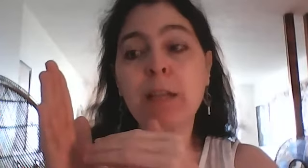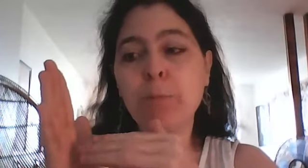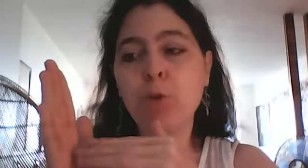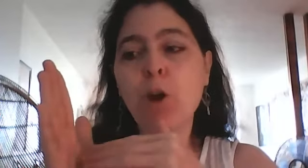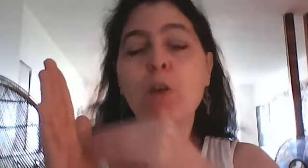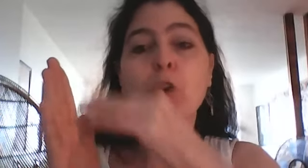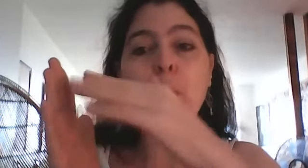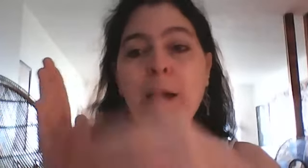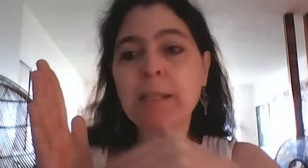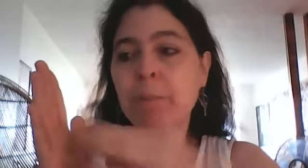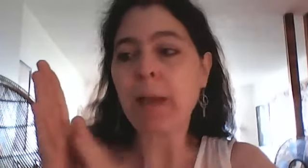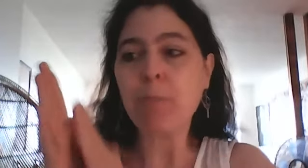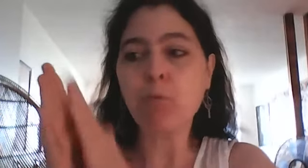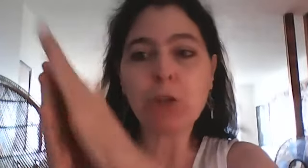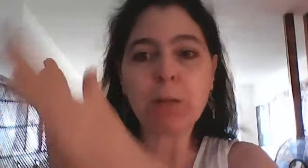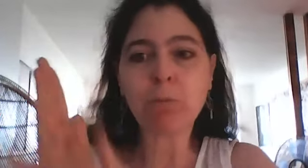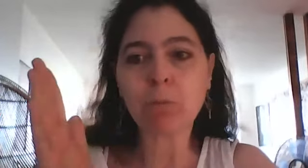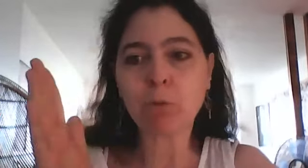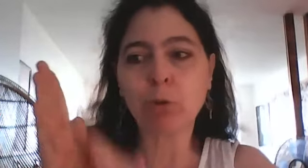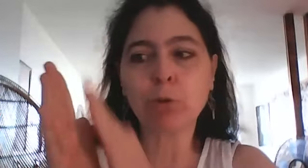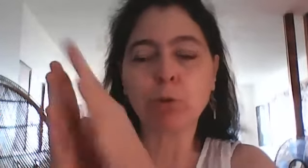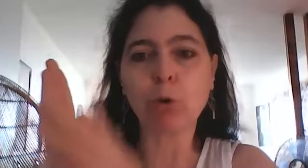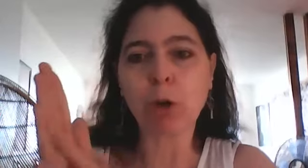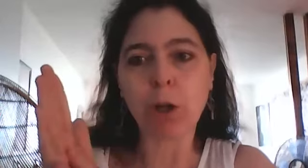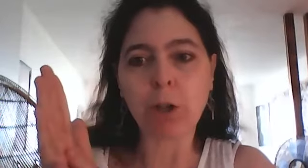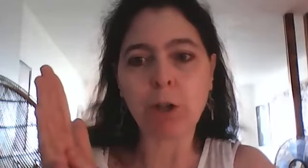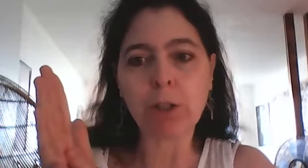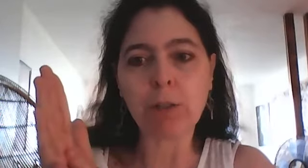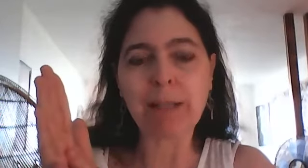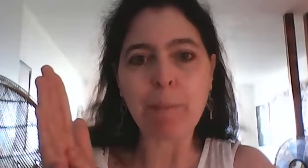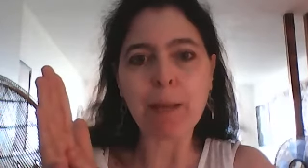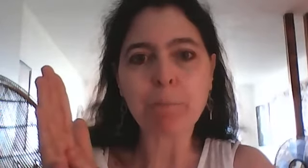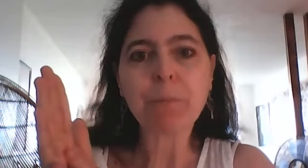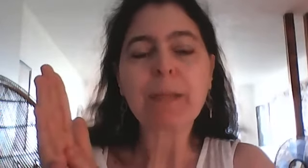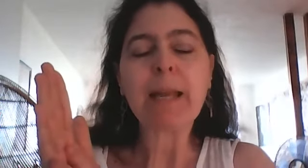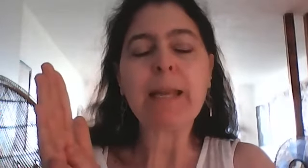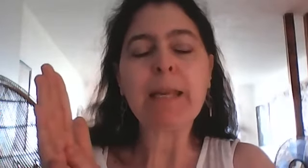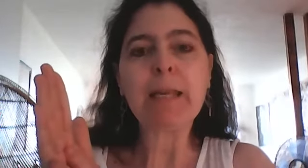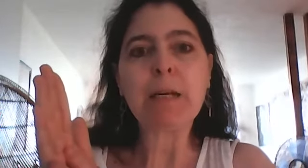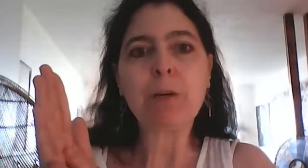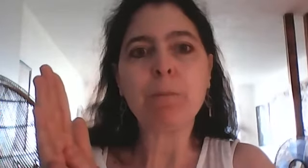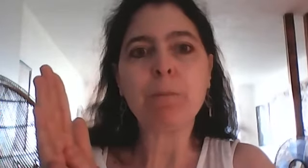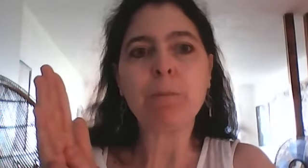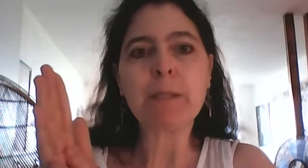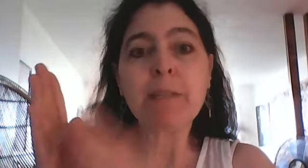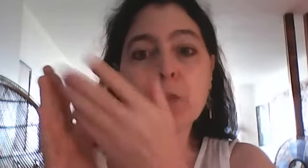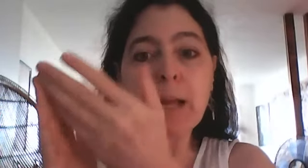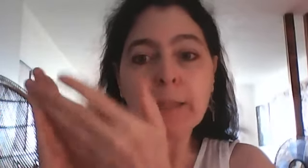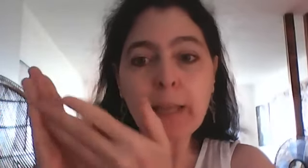sentez plus vous recommencez à bouger tout autour de la main et si vous sentez